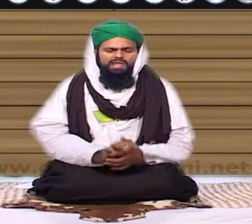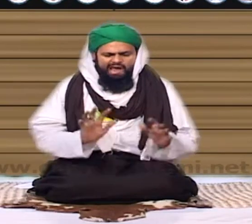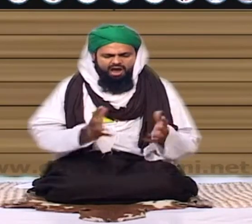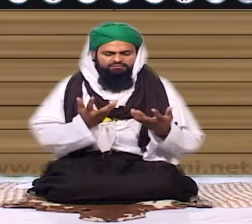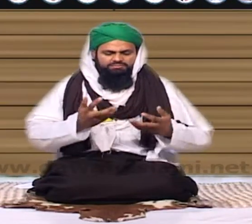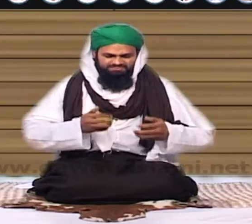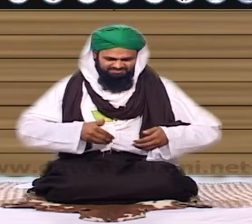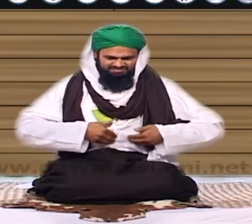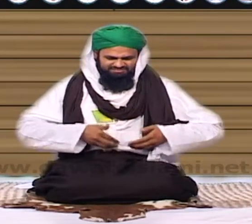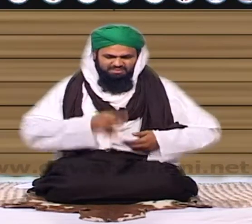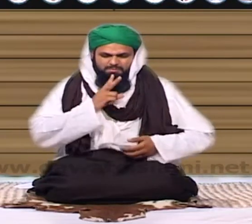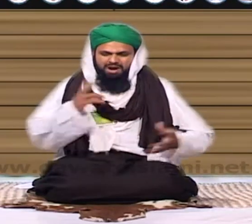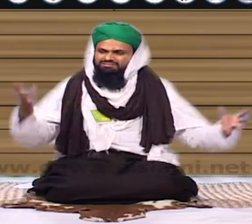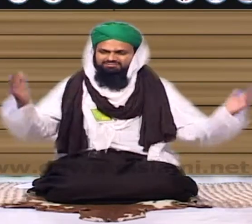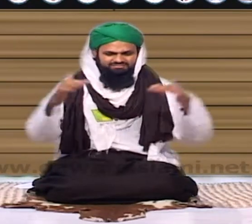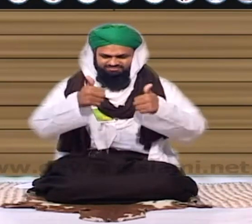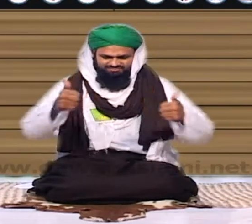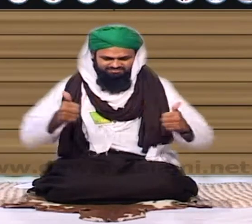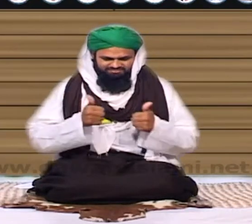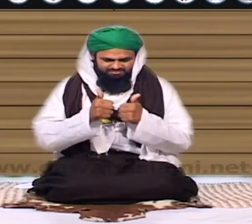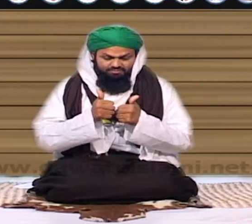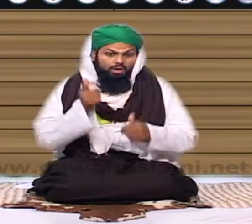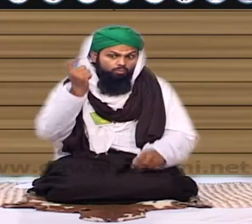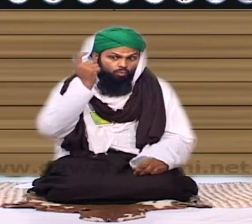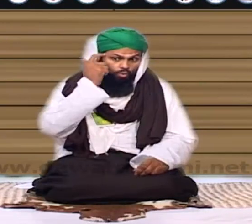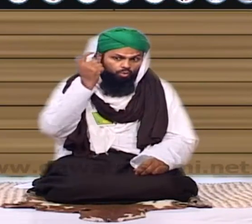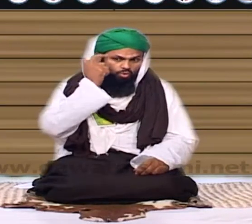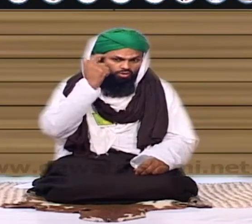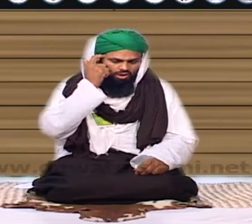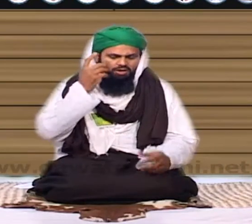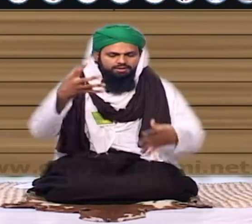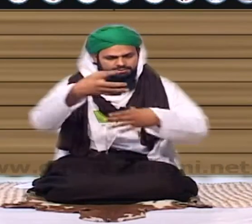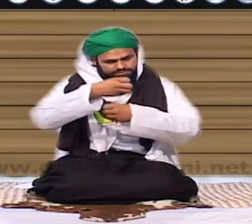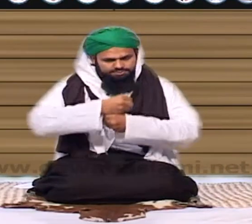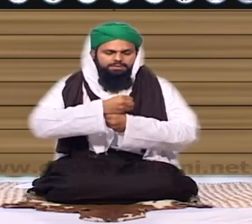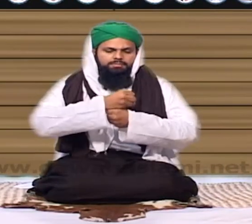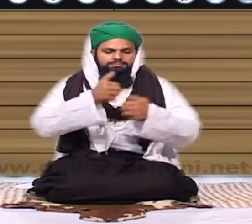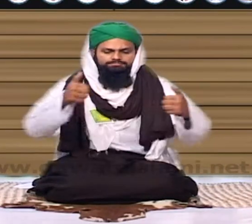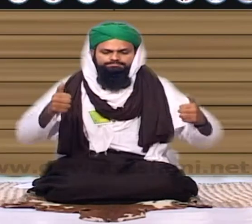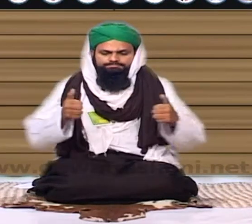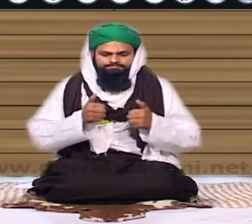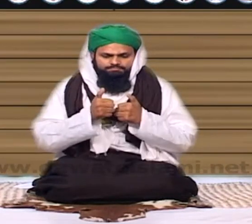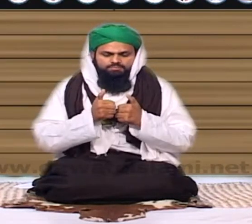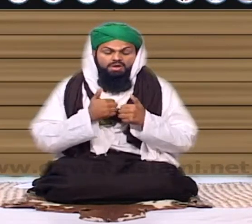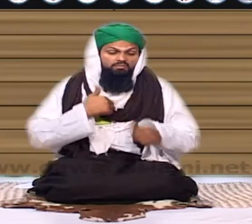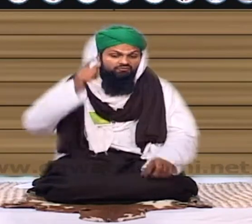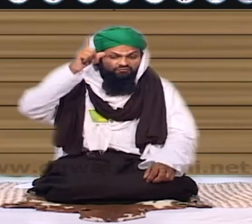یا لطیفے اور چھوٹکلے سننے کے لئے جمع ہوتے ہیں ہم یہاں غور کرنے کے لئے جمع ہوتے ہیں یہاں پر میرے بھائیوں